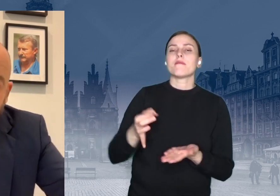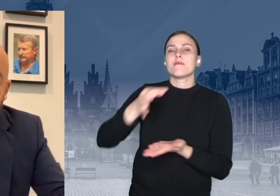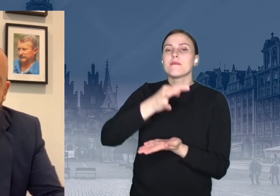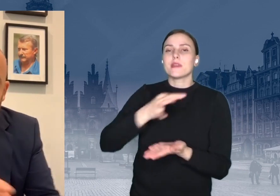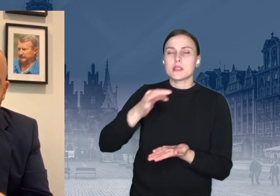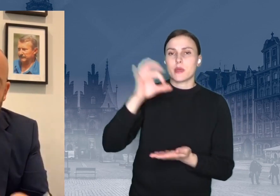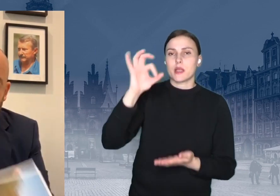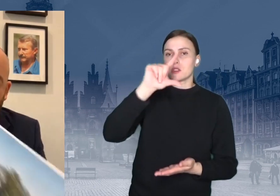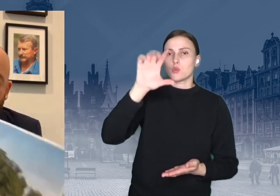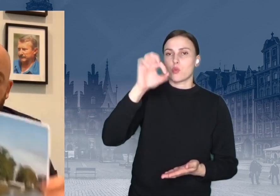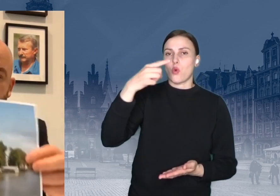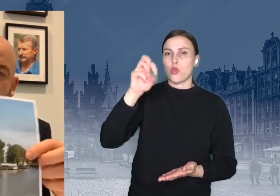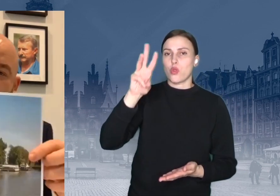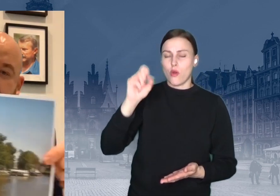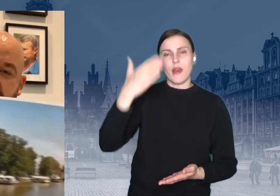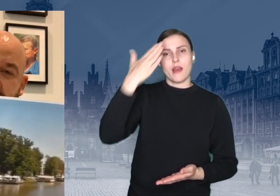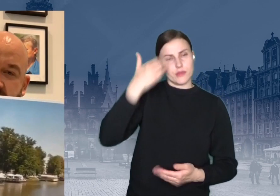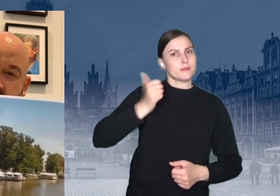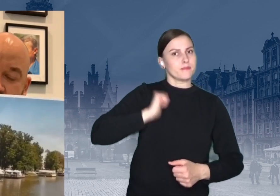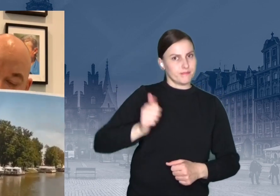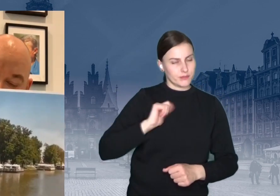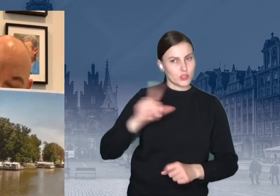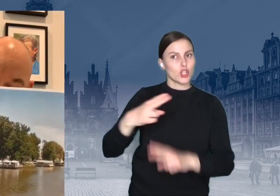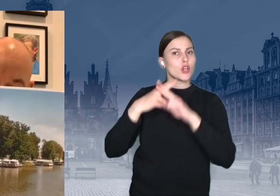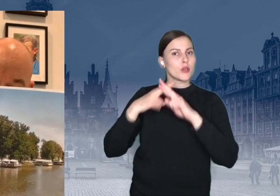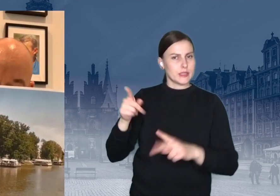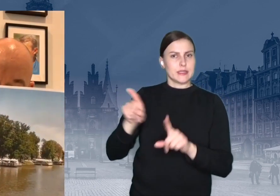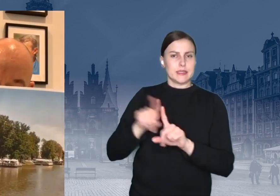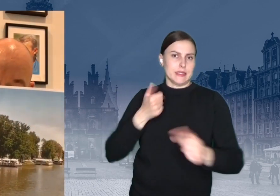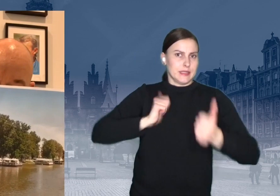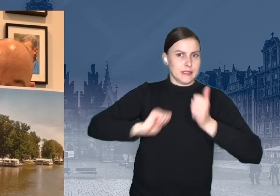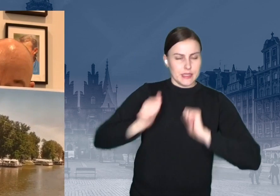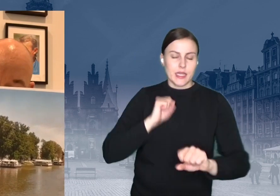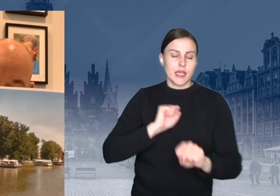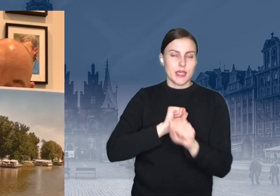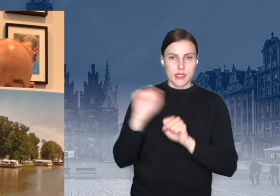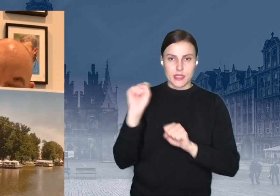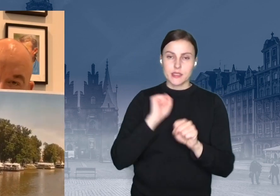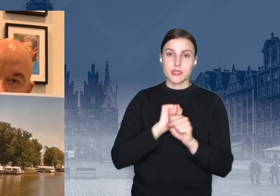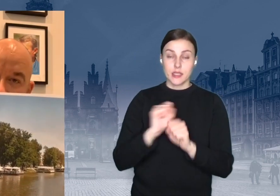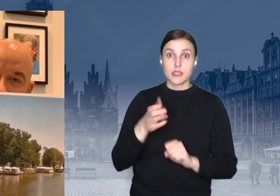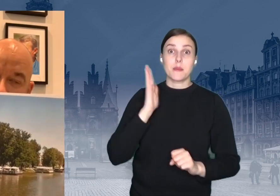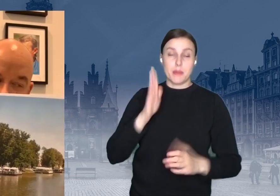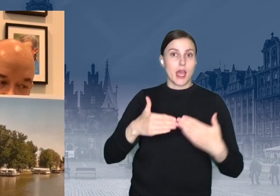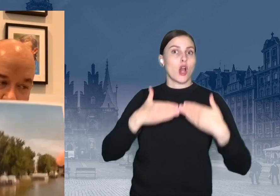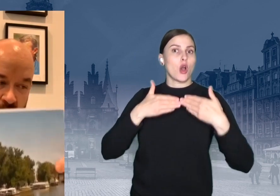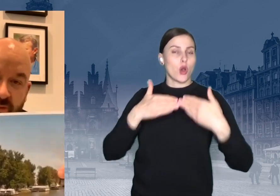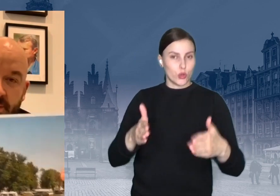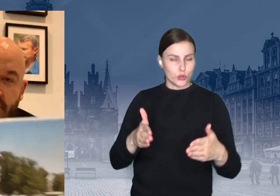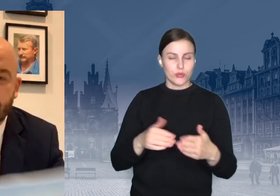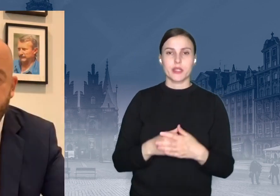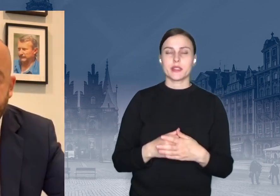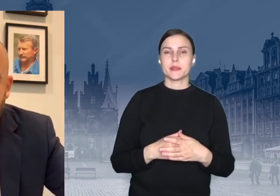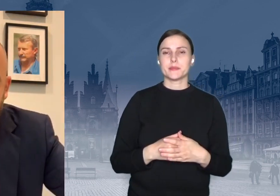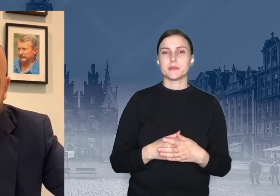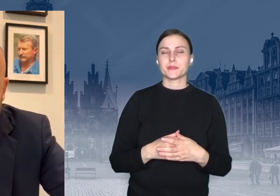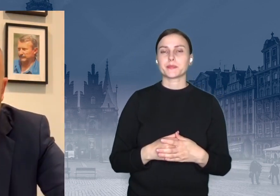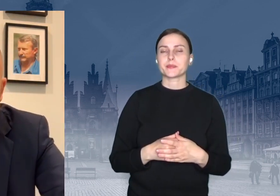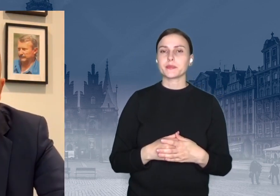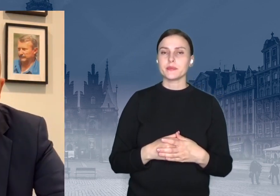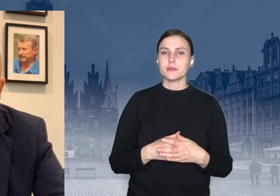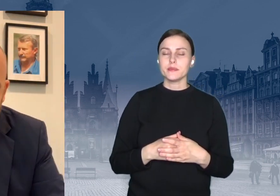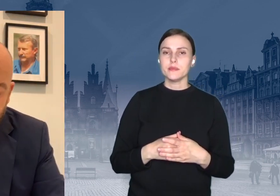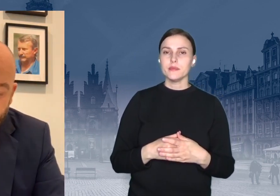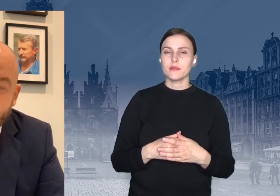Trochę czekaliśmy. Ja wiem, że są restauratorzy, że oni się też tam niecierpliły, dlatego otwieramy wyspę słodową. Moi drodzy, ja